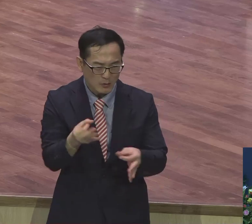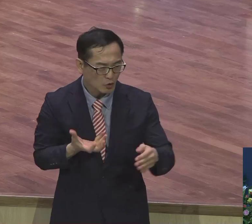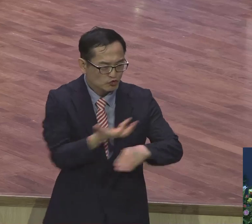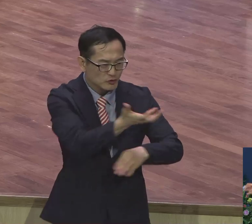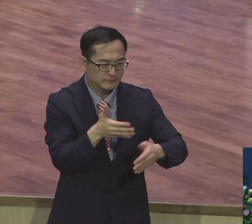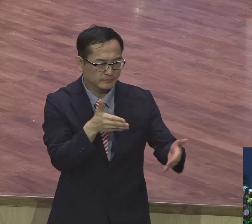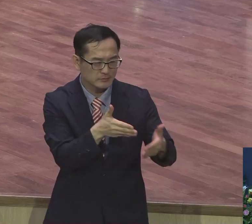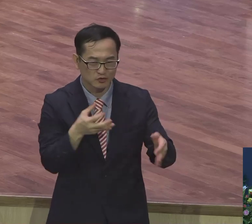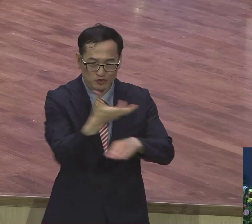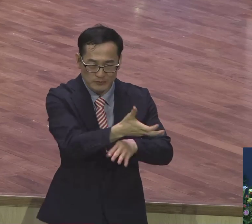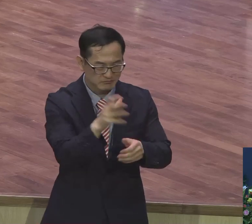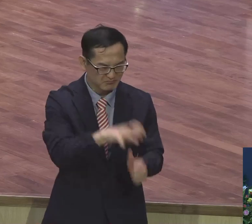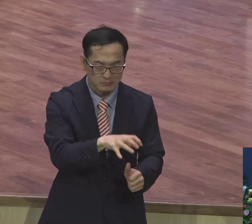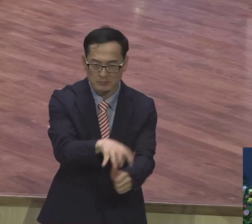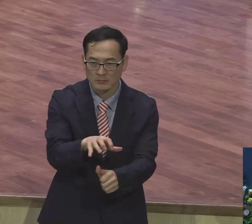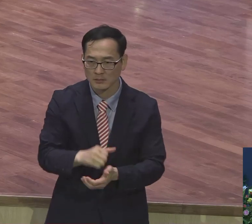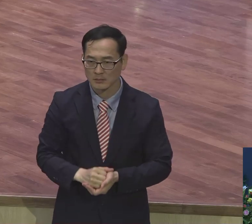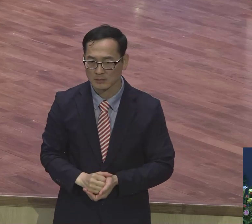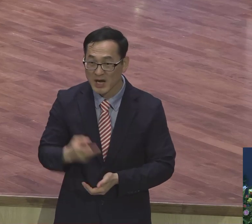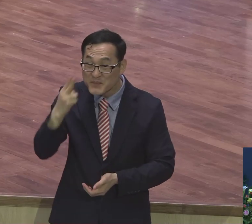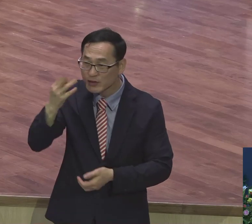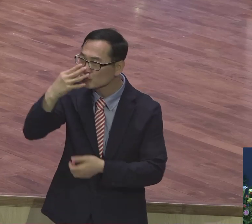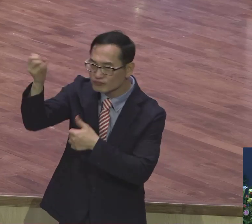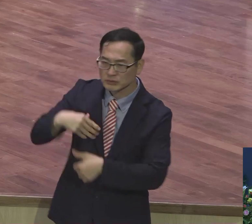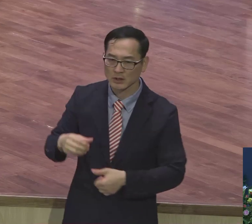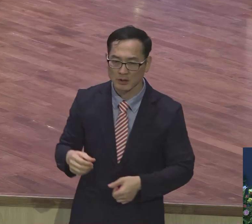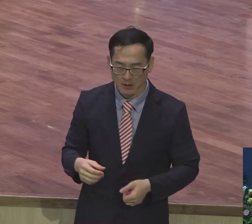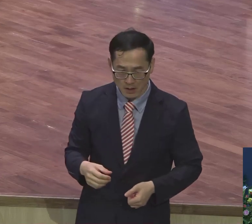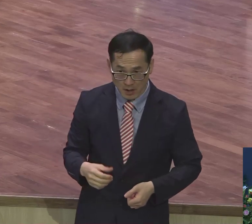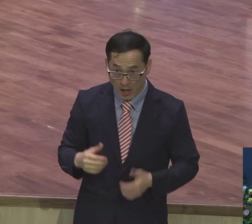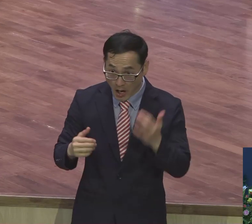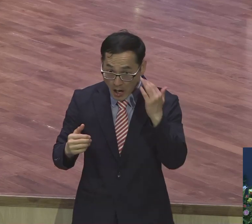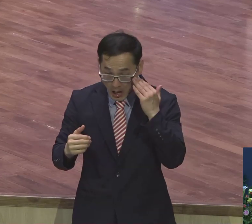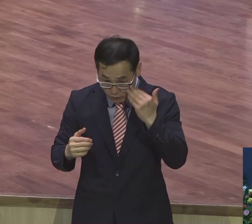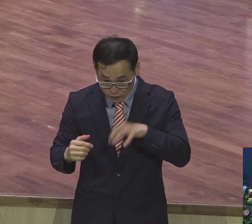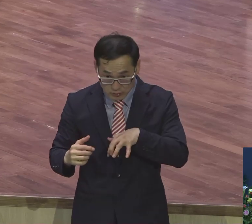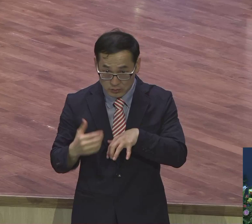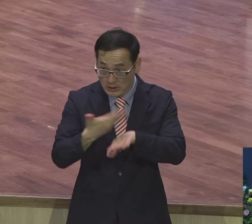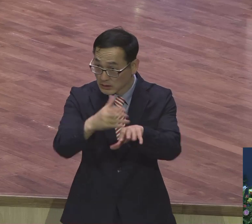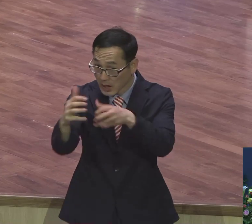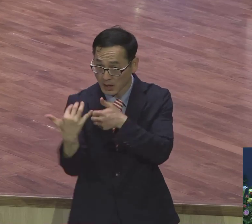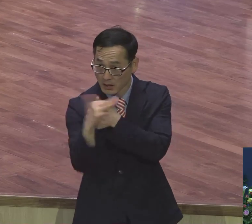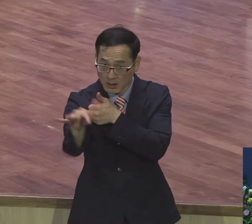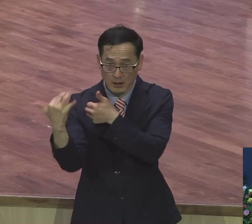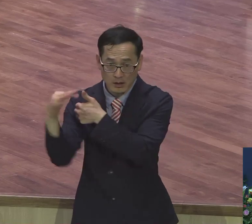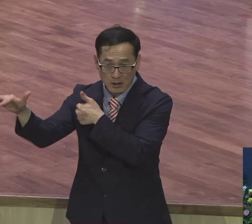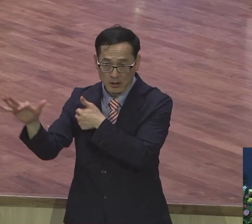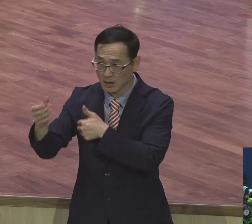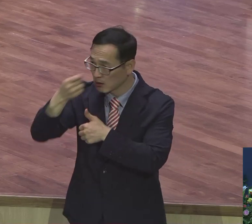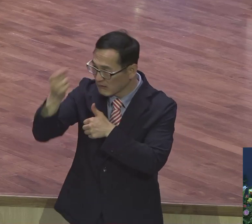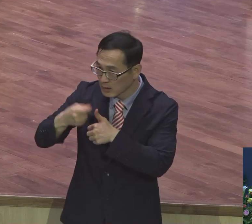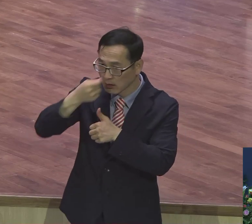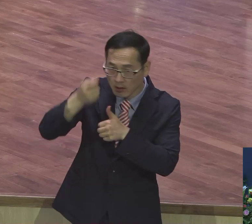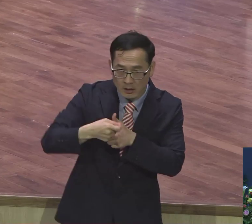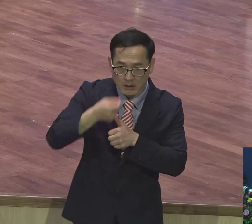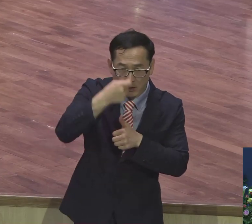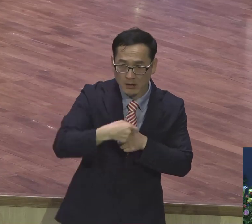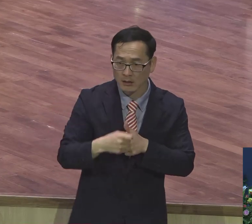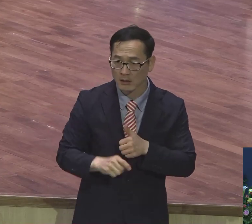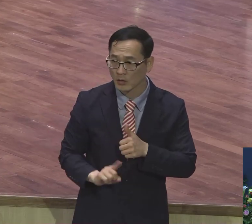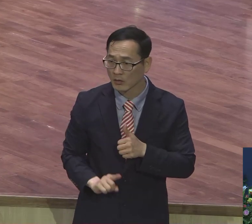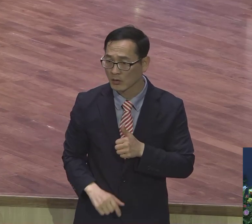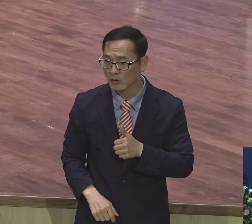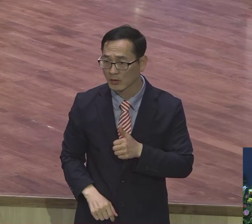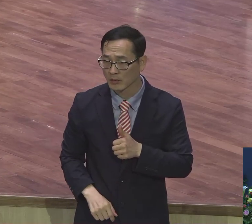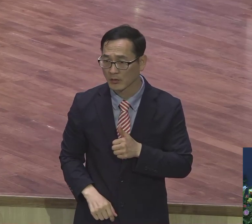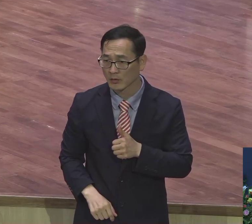미국까지 무시하지 이놈은 나라가 앞으로 어떻게 될 것 같아요. 우리는 기도하고 있는데 세계 살린 제사양 나라